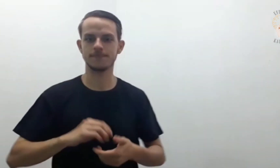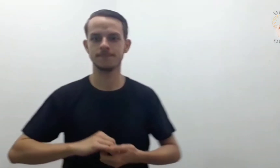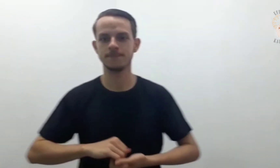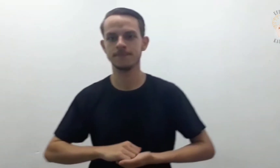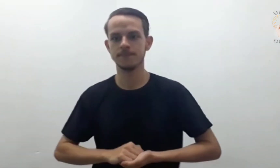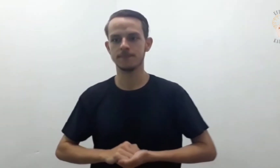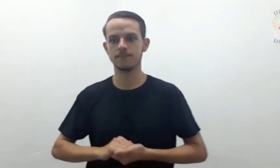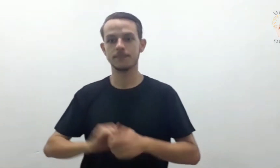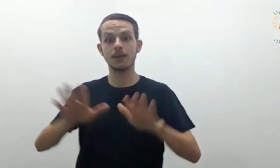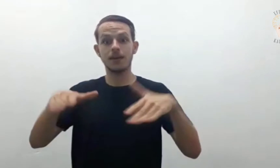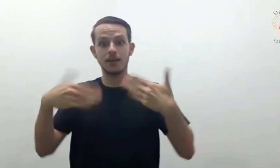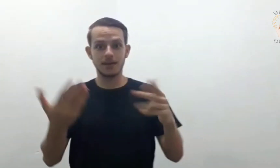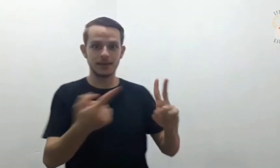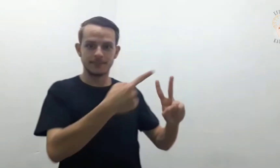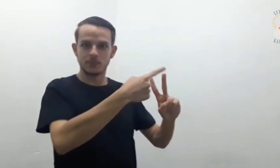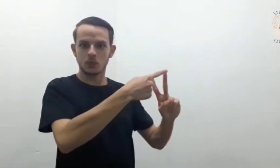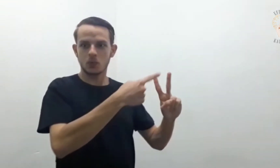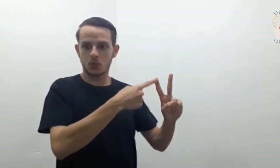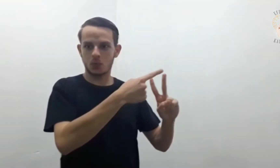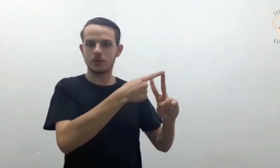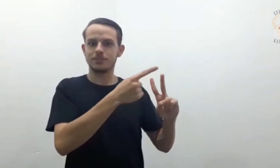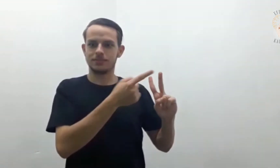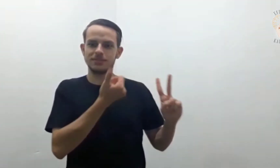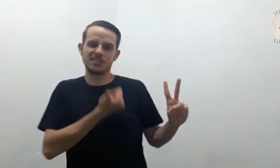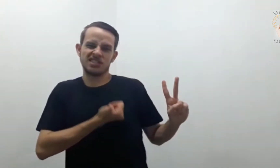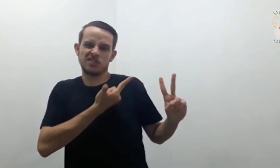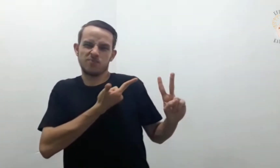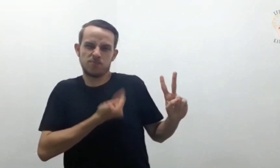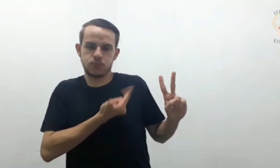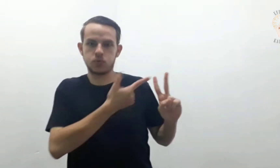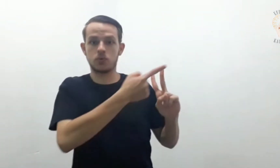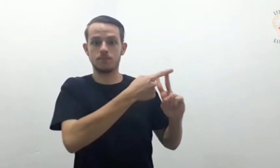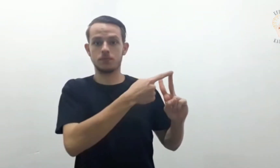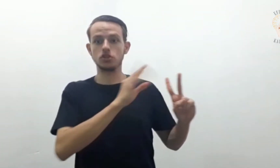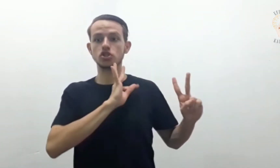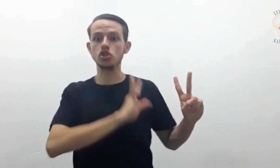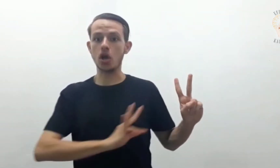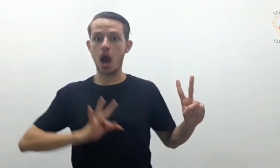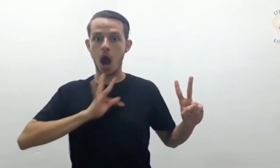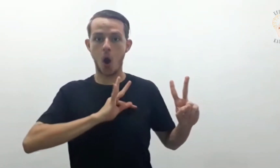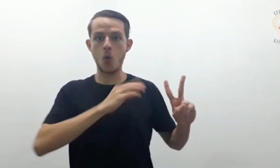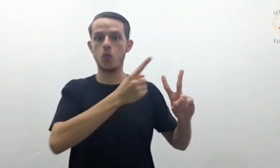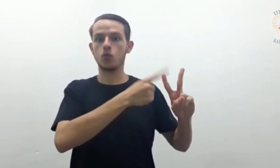Vendo isso, os discípulos Tiago e João disseram